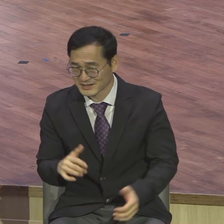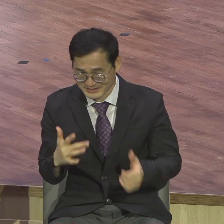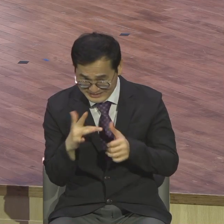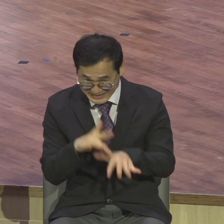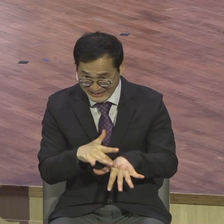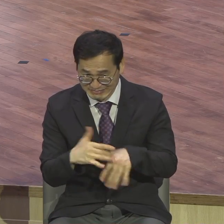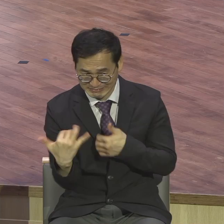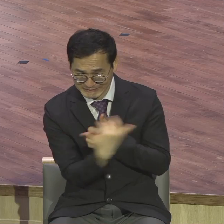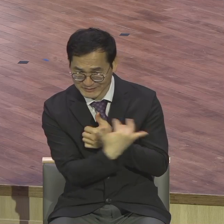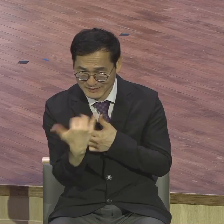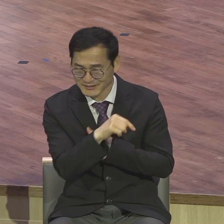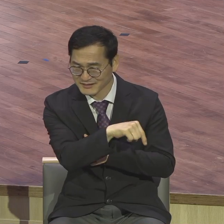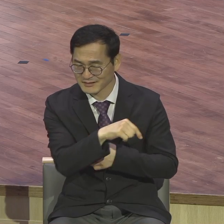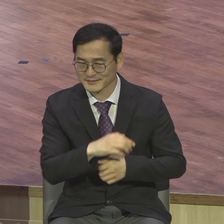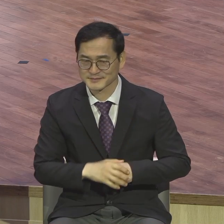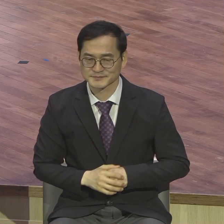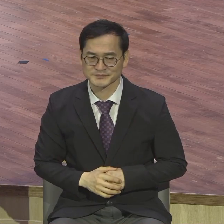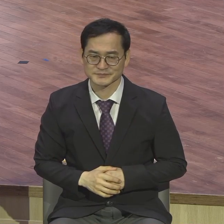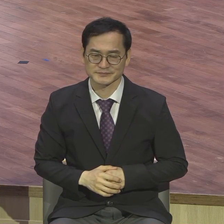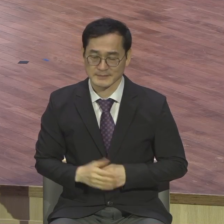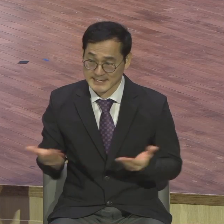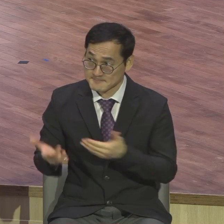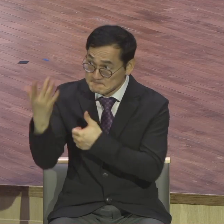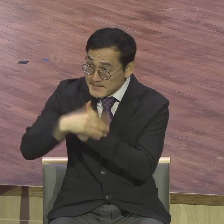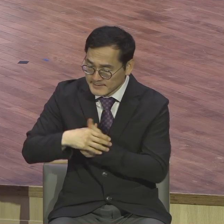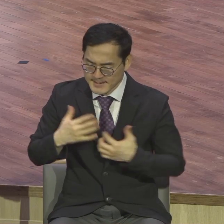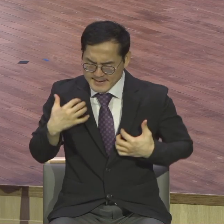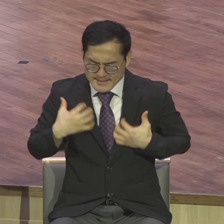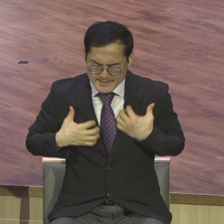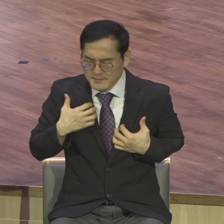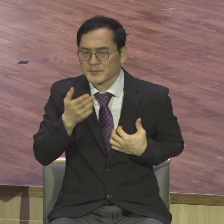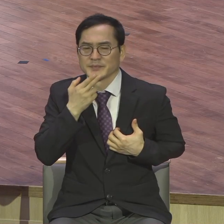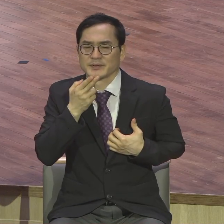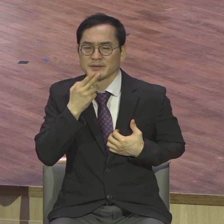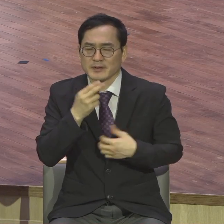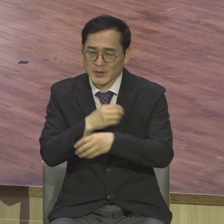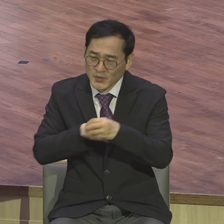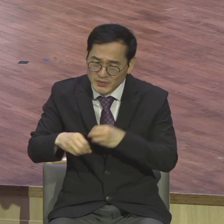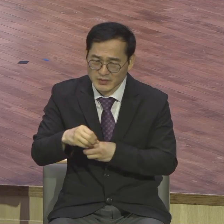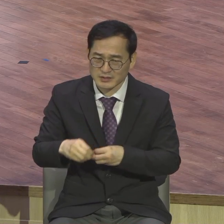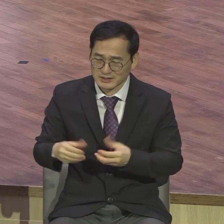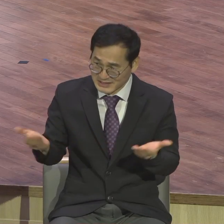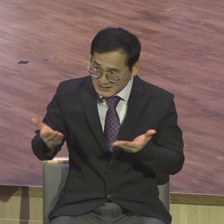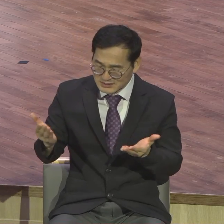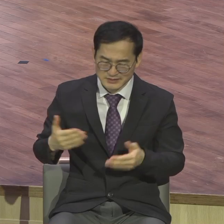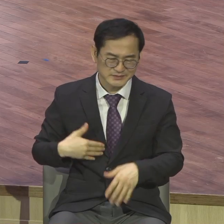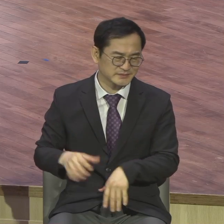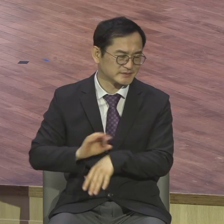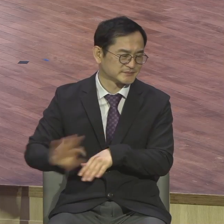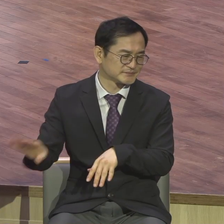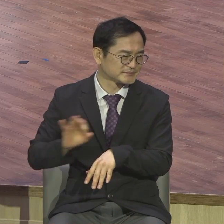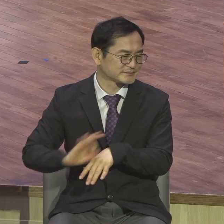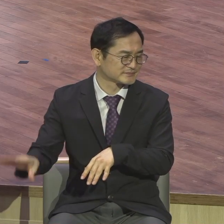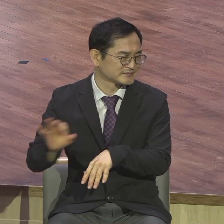소중함을 깨닫지 못하고 직분 맡아놓고 얼렁뚱땅 세월 보냅니다 시간 다 보냅니다 무감각